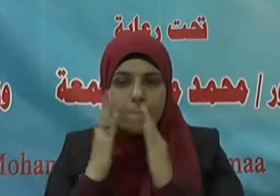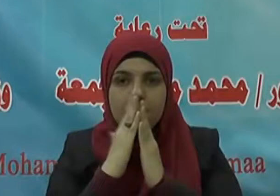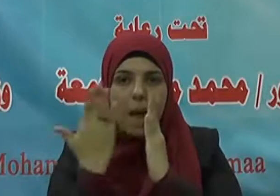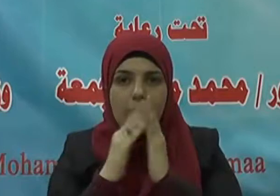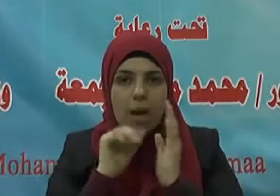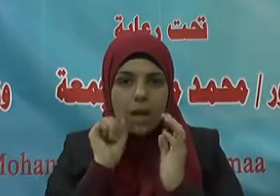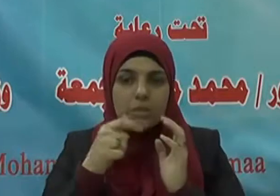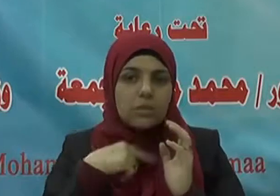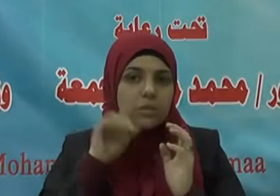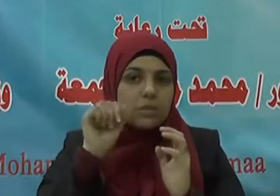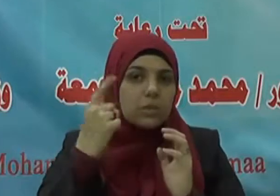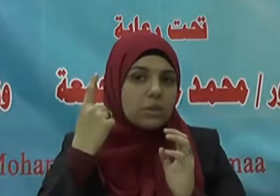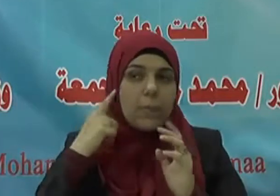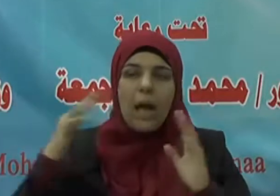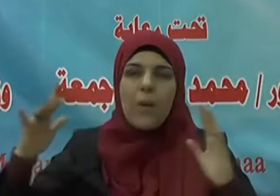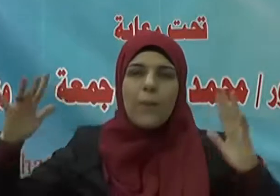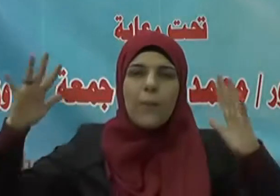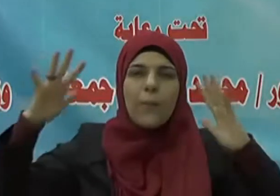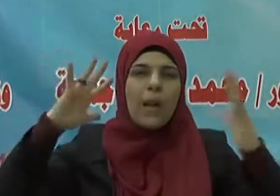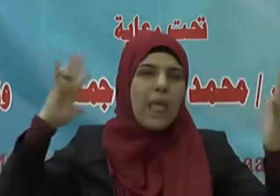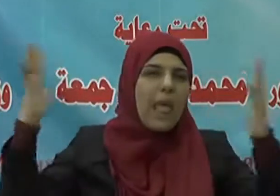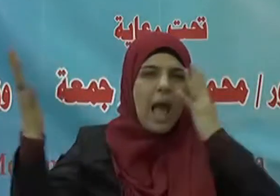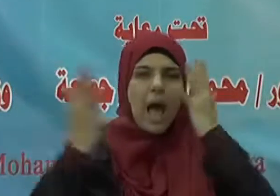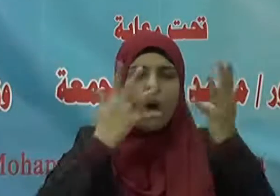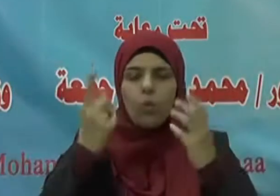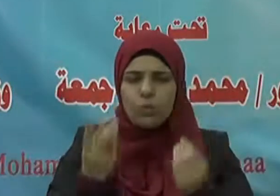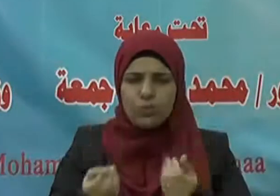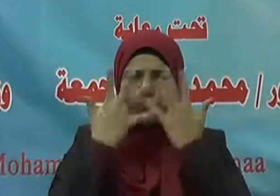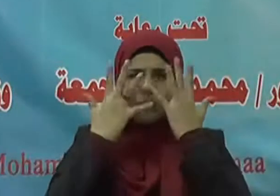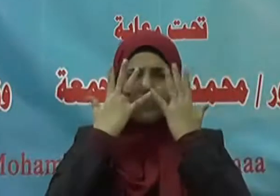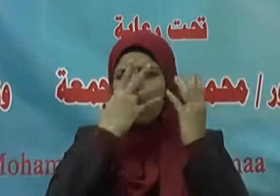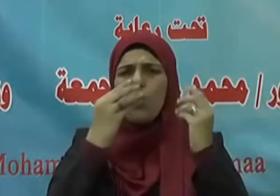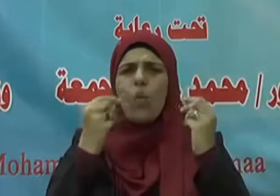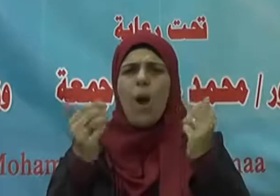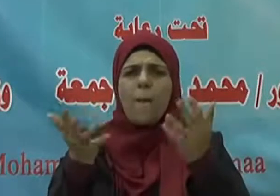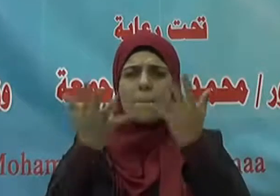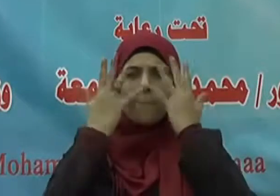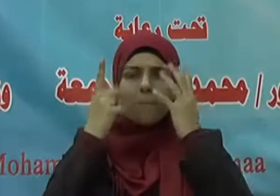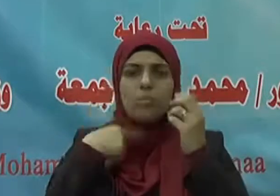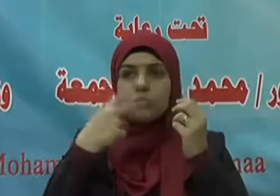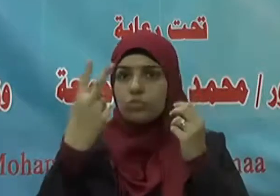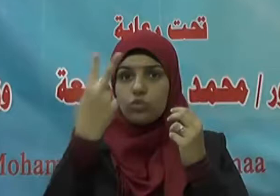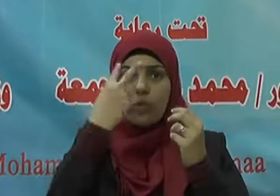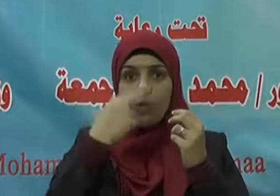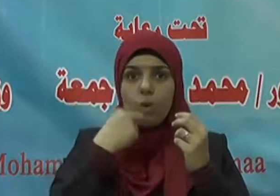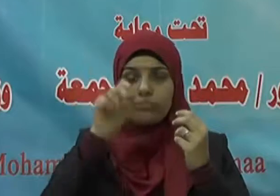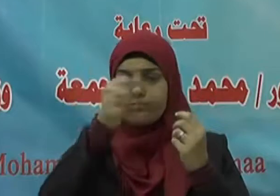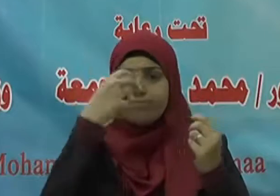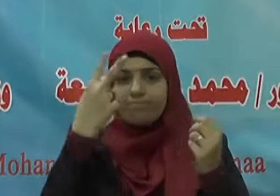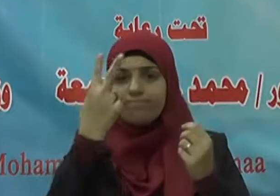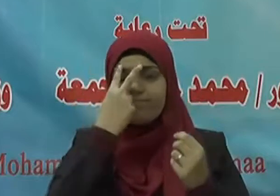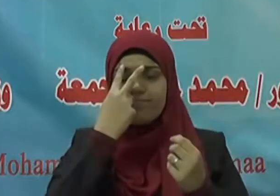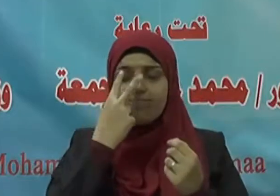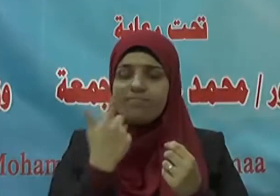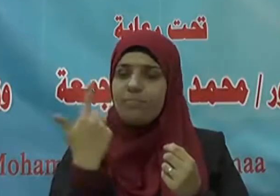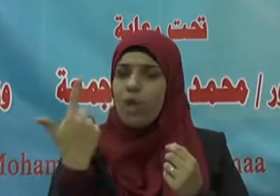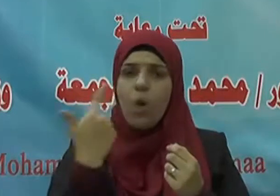بابه فتسفي الريح على وجه التراب فيخرج فيراني